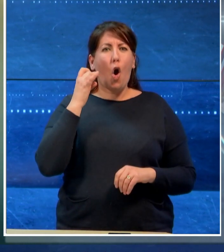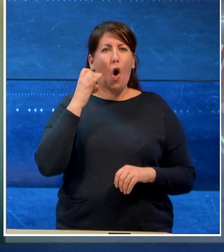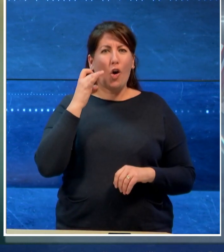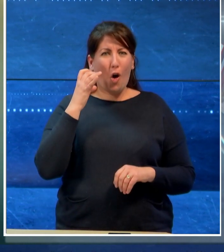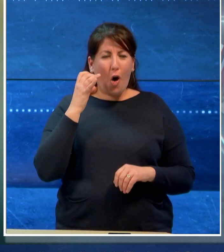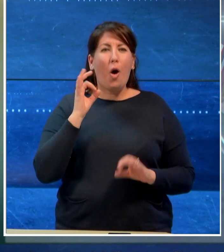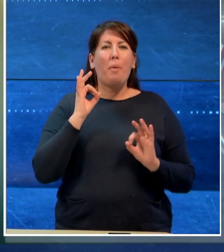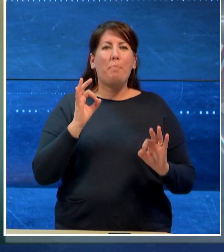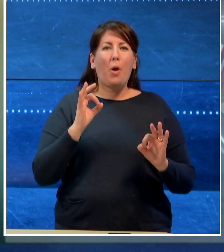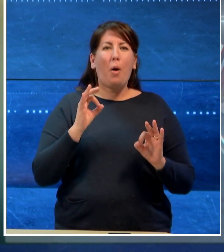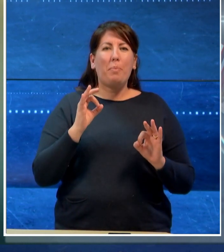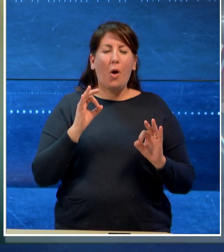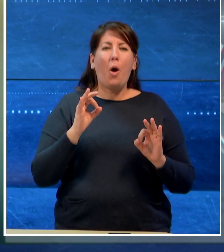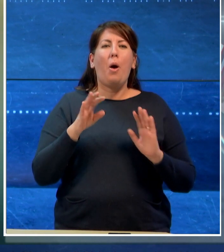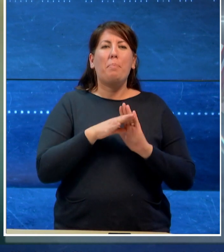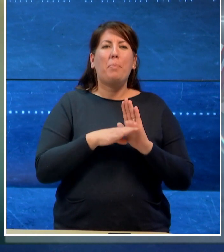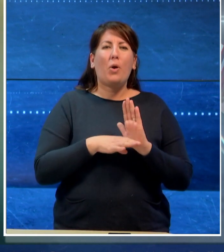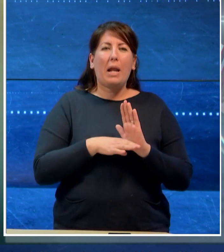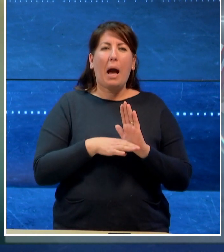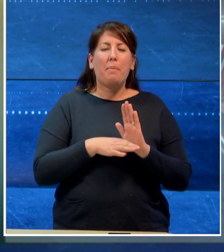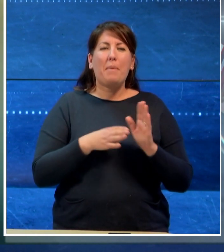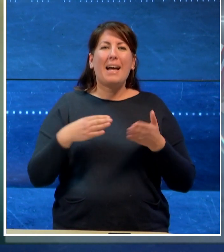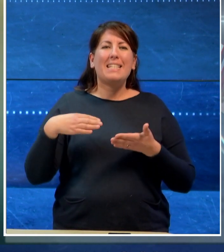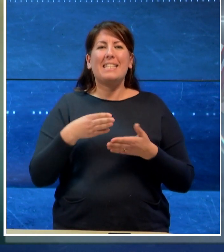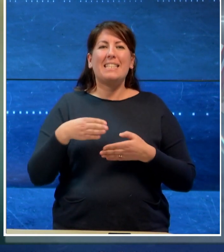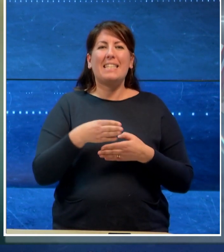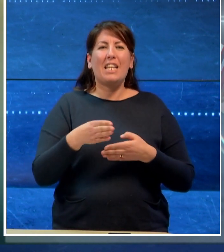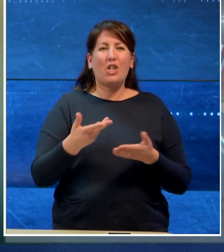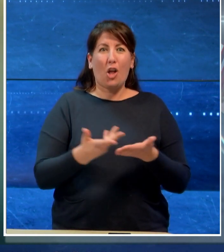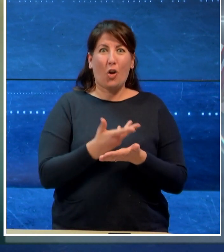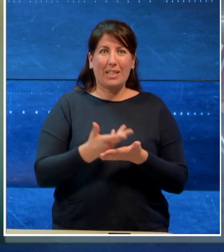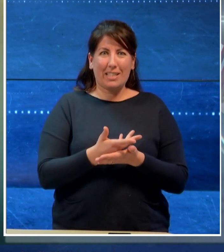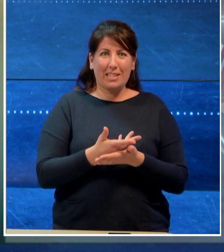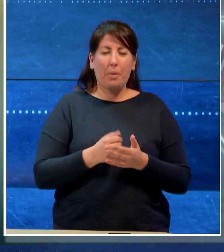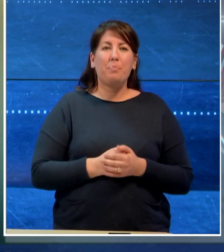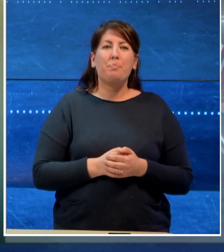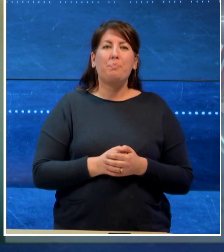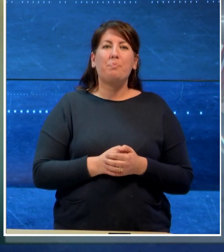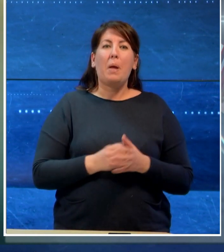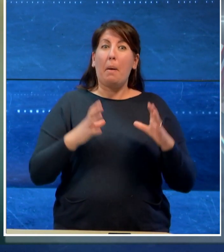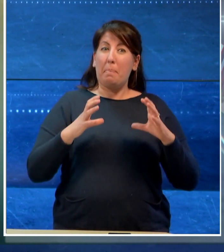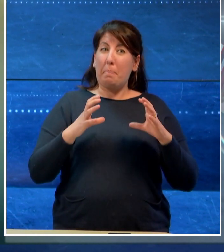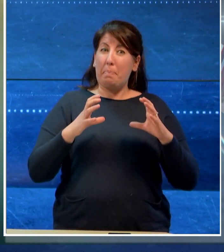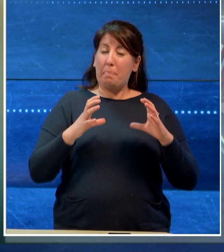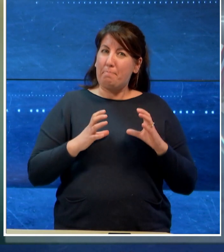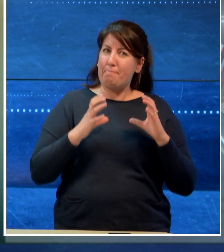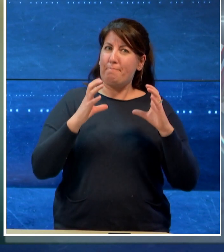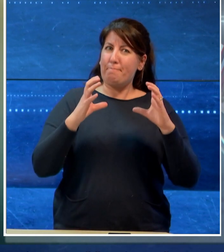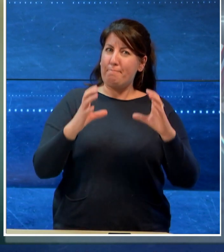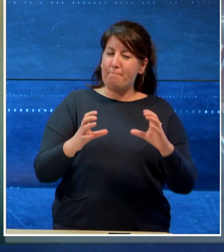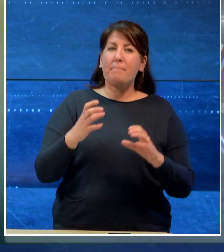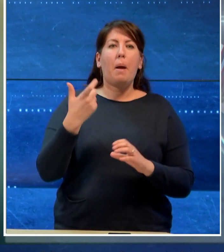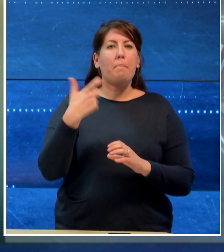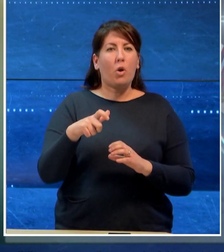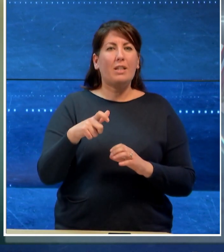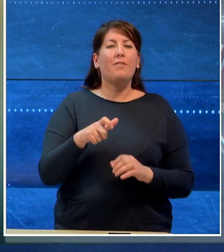Staffelli. Il tapiro è stato consegnato presumibilmente per il racconto fatto da Emiliano